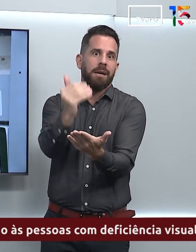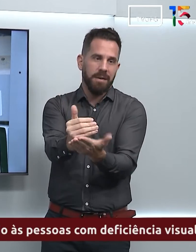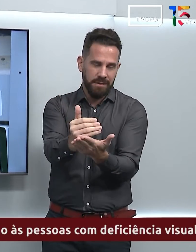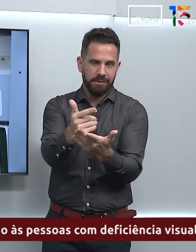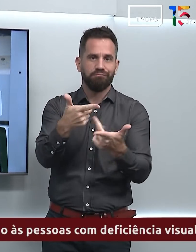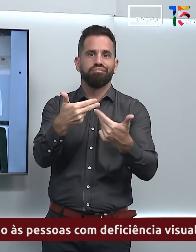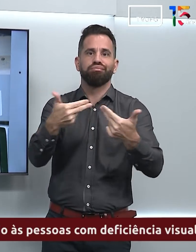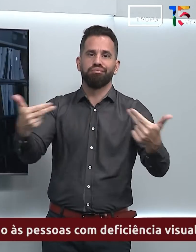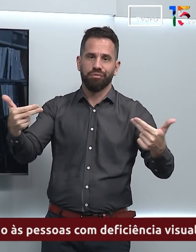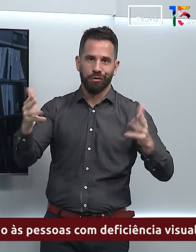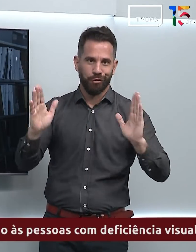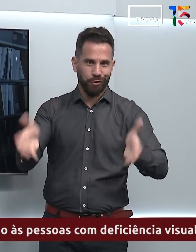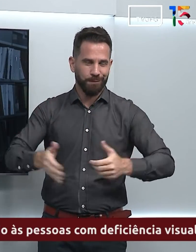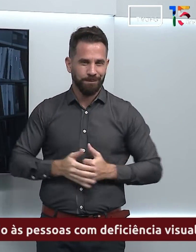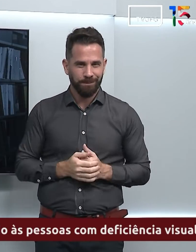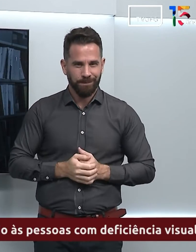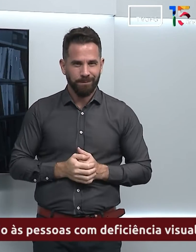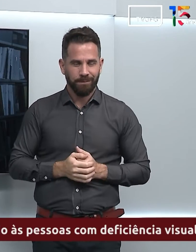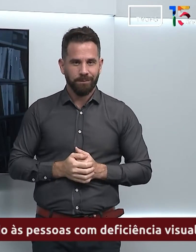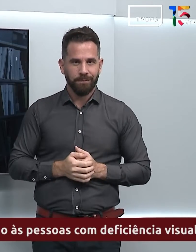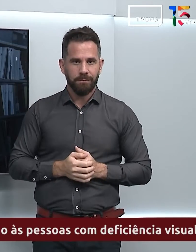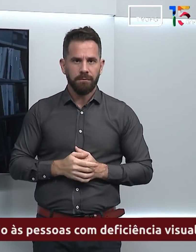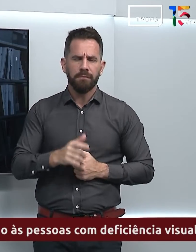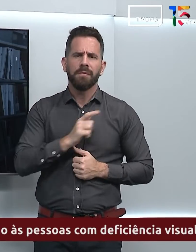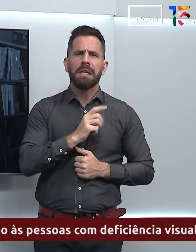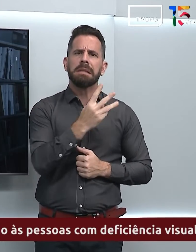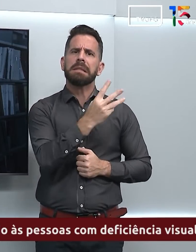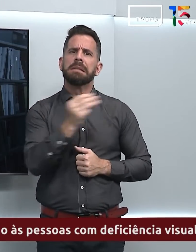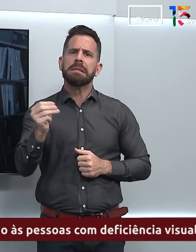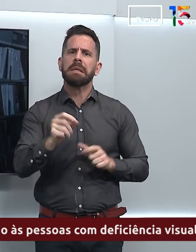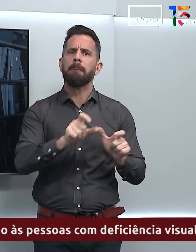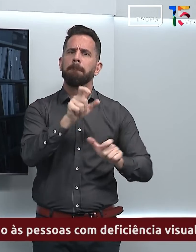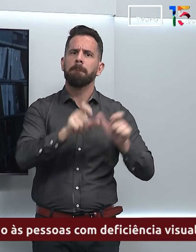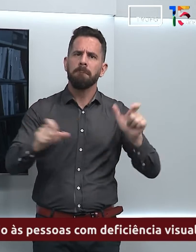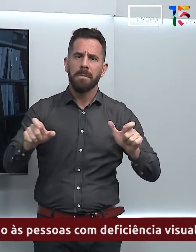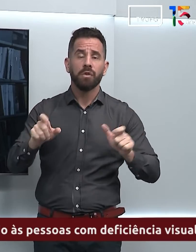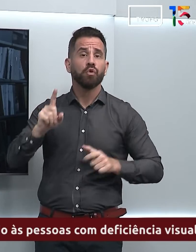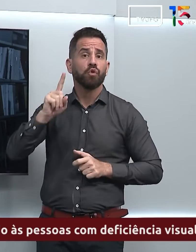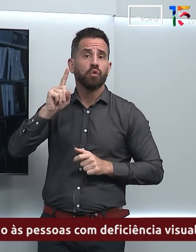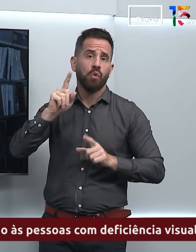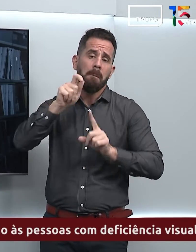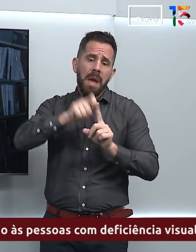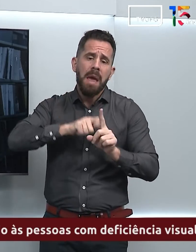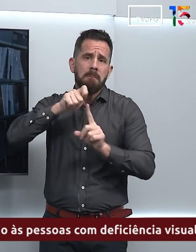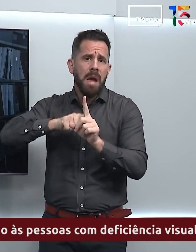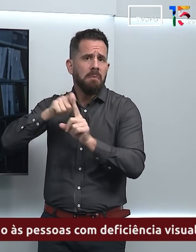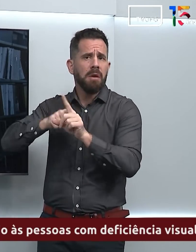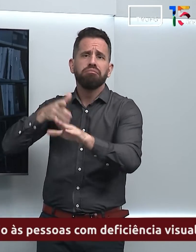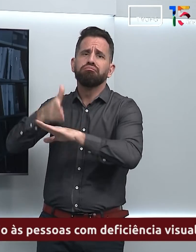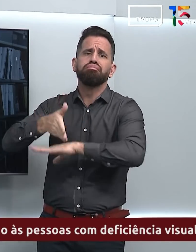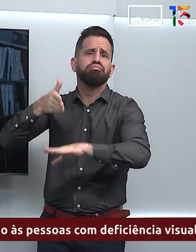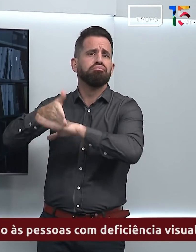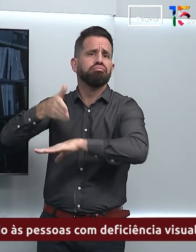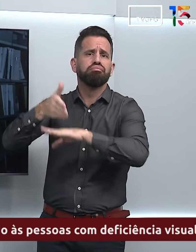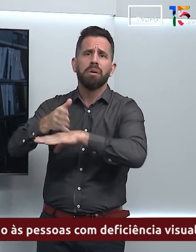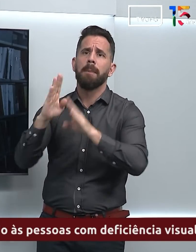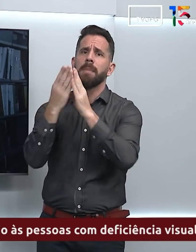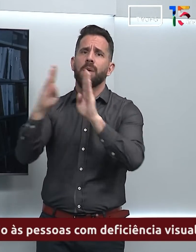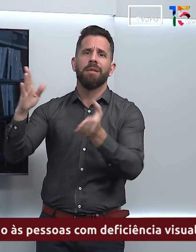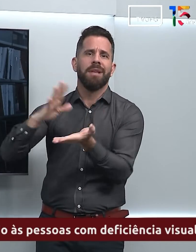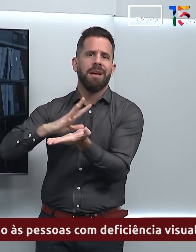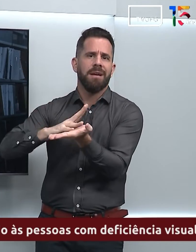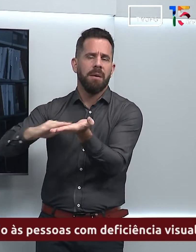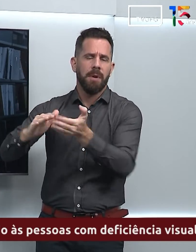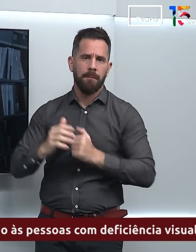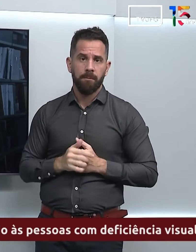época. Cerca de 300 pessoas passam por aqui todo mês. A Biblioteca Braille conta com um